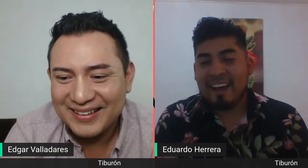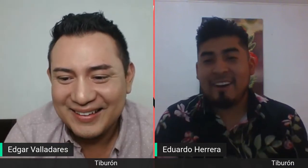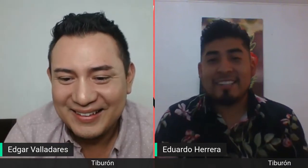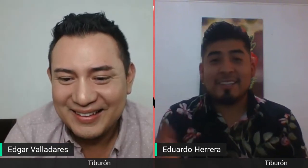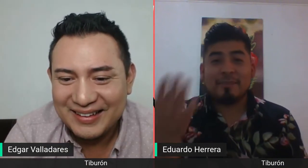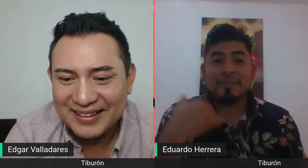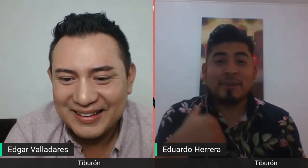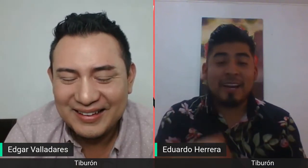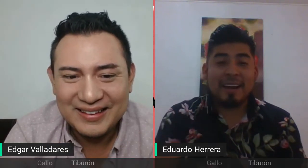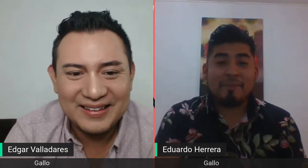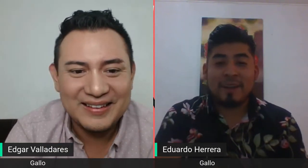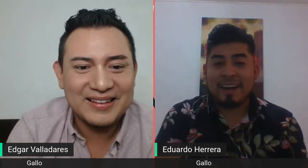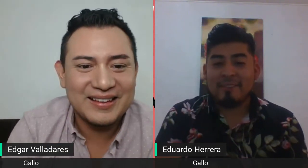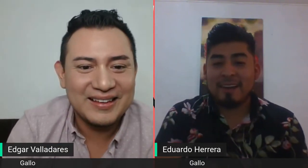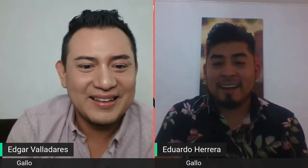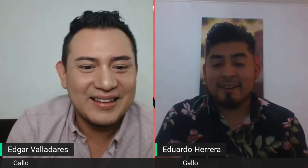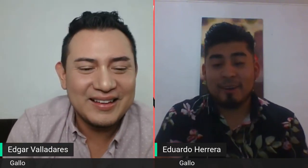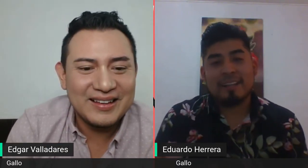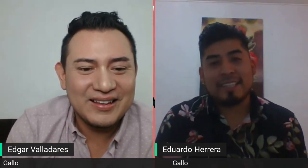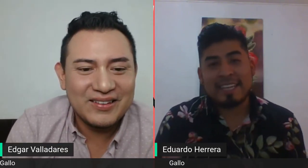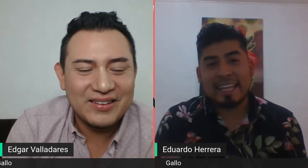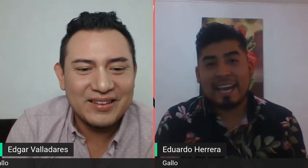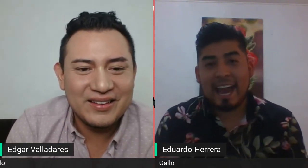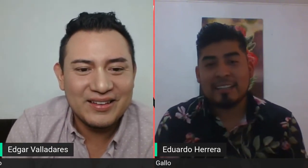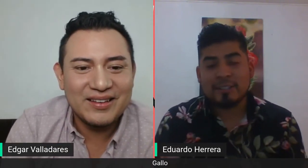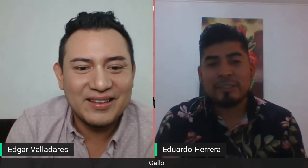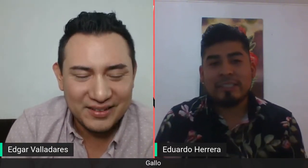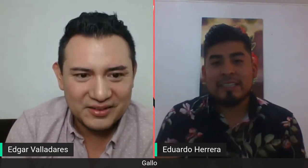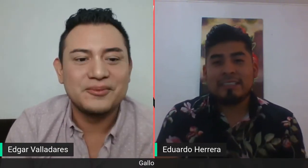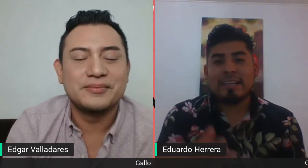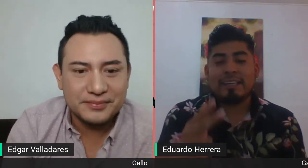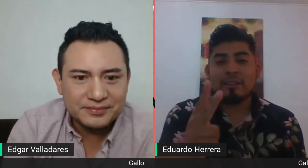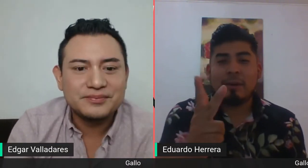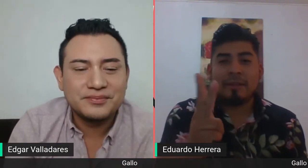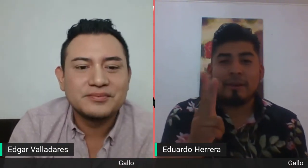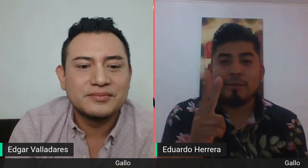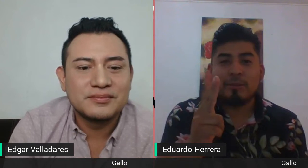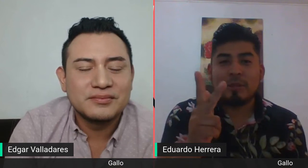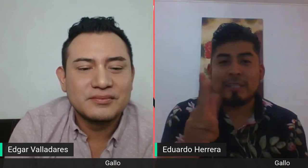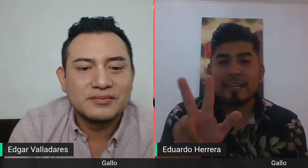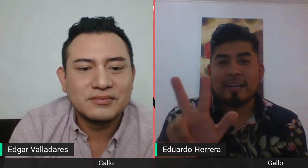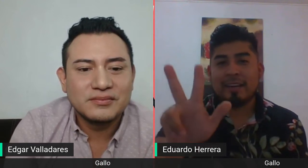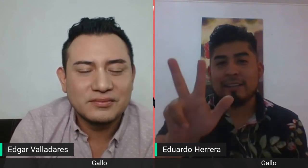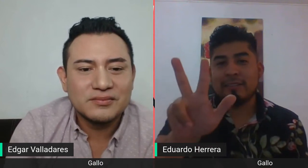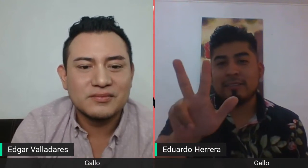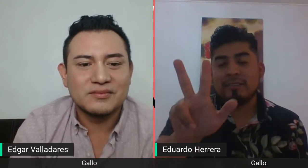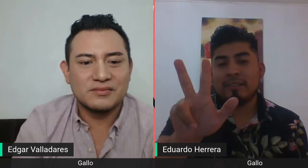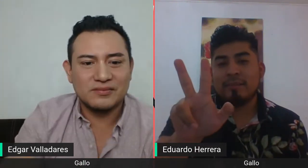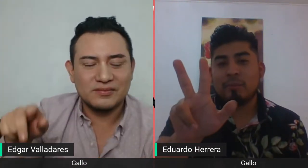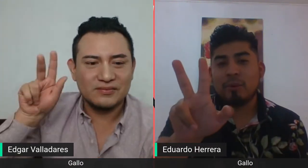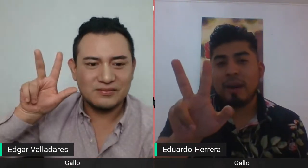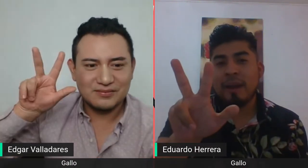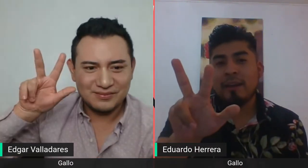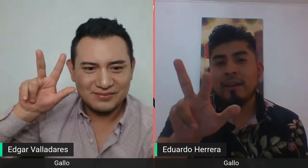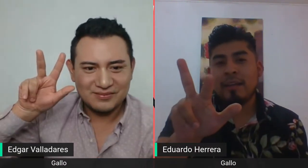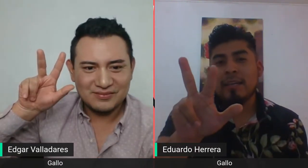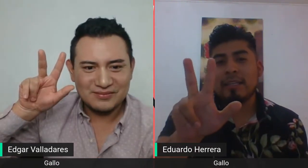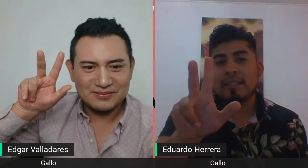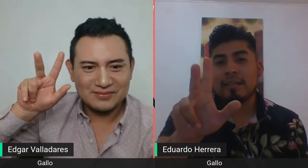Ahora seguimos con la palabra o la seña de gallo. ¿Sale? Solamente vamos a utilizar estos pulgar, índice